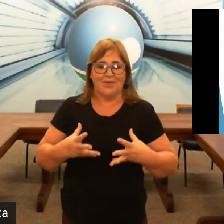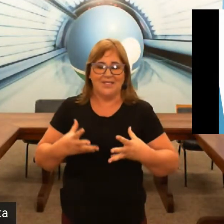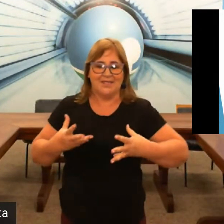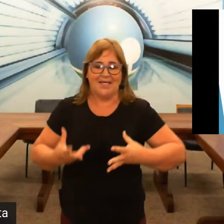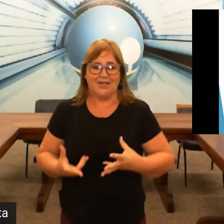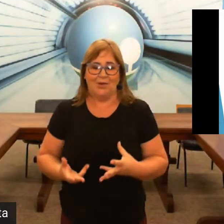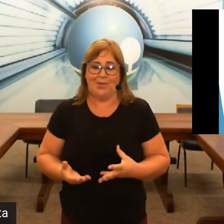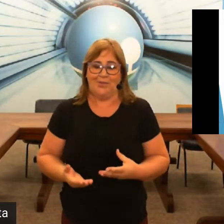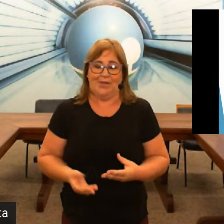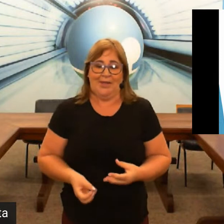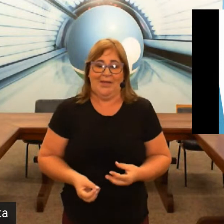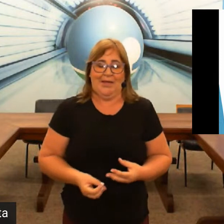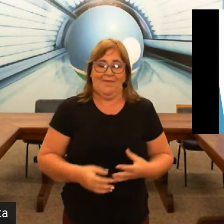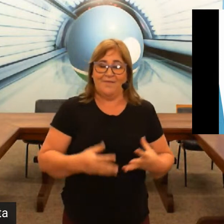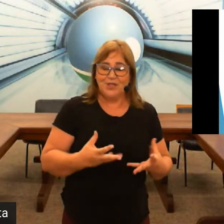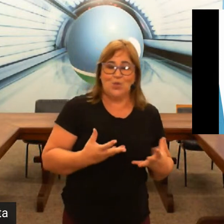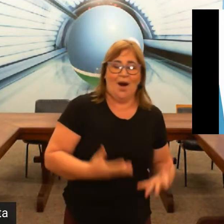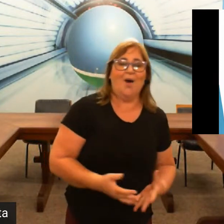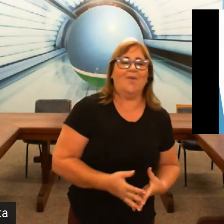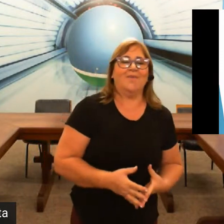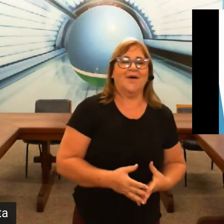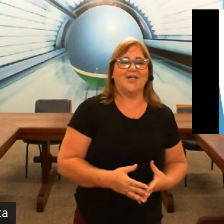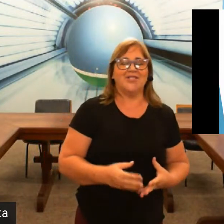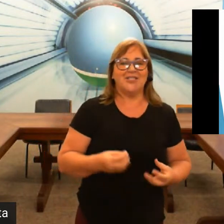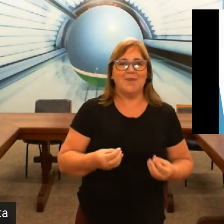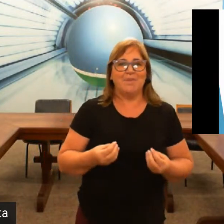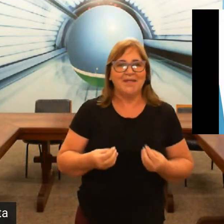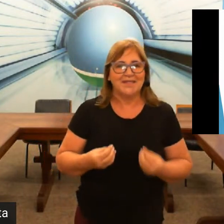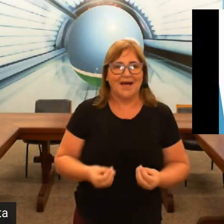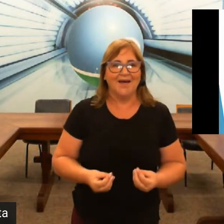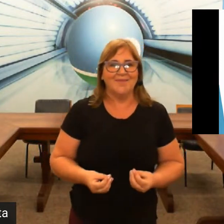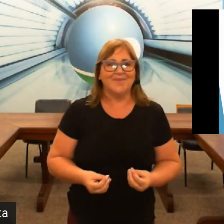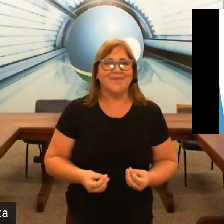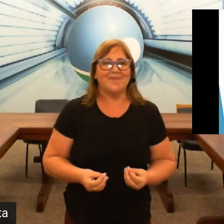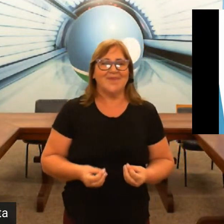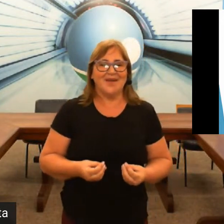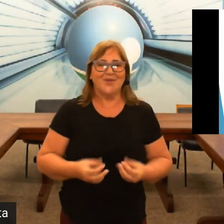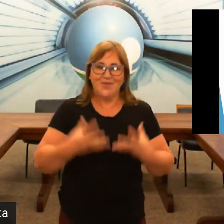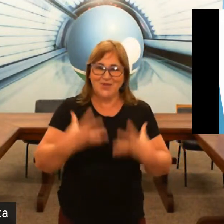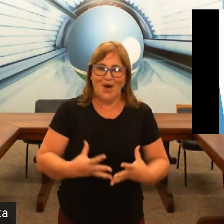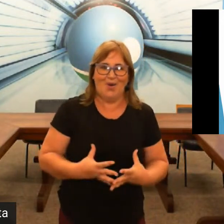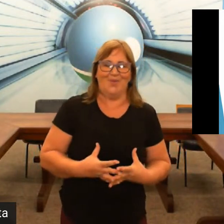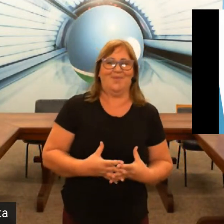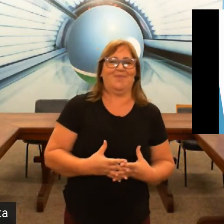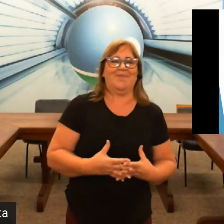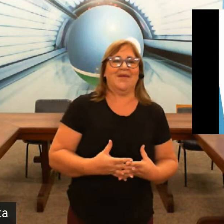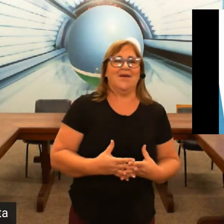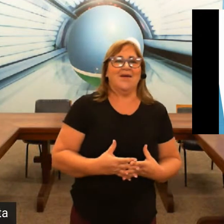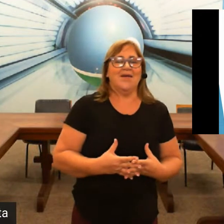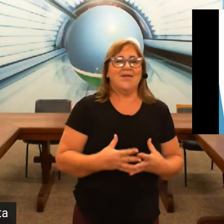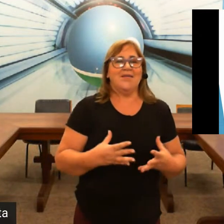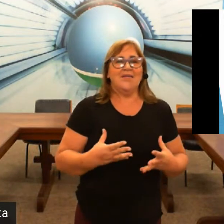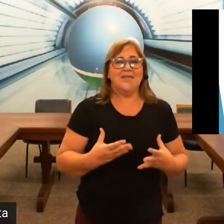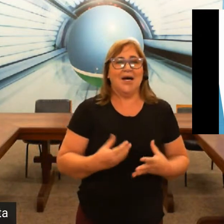língua de sinais ela é uma língua visual a gente tem que pensar né no visual então